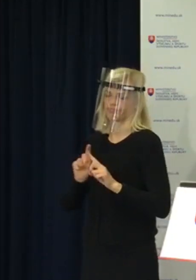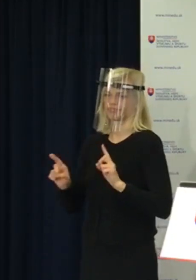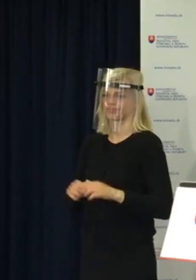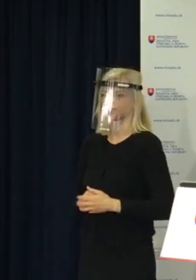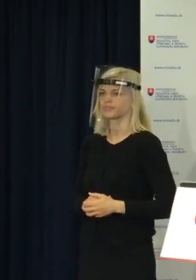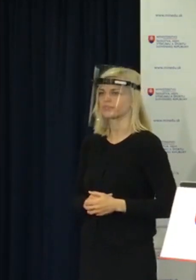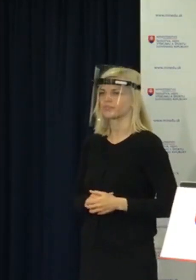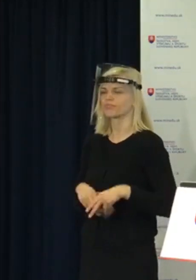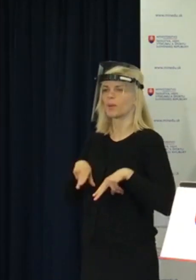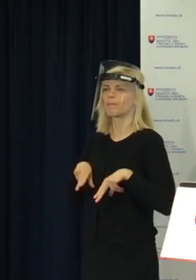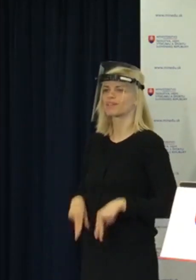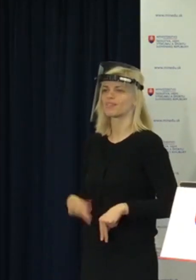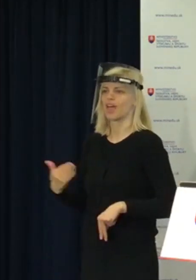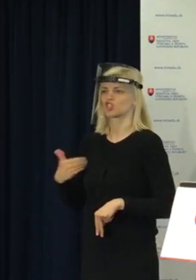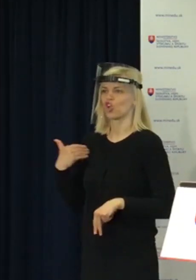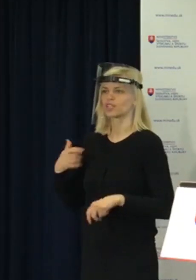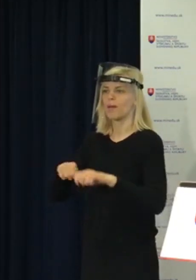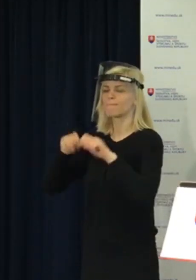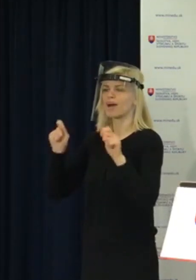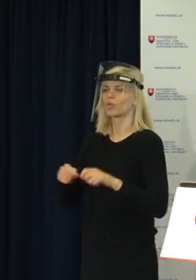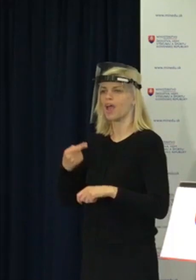Predseda školskej maturitnej komisii